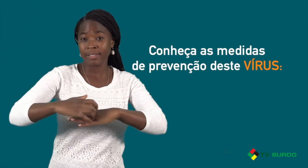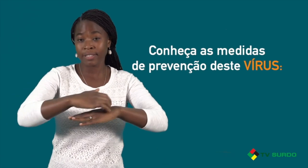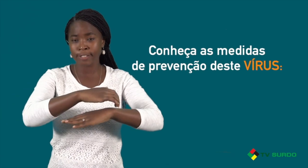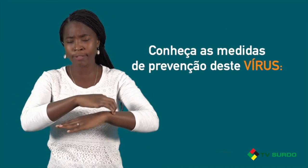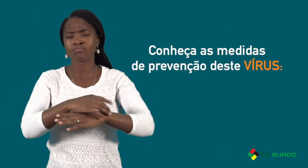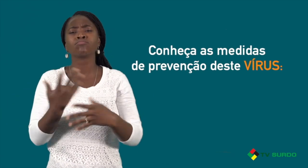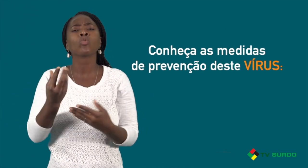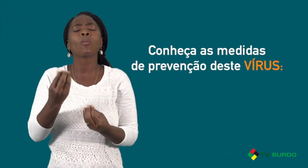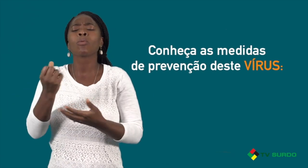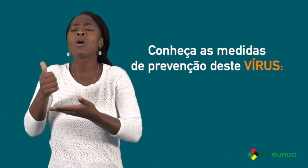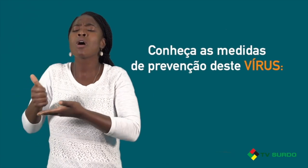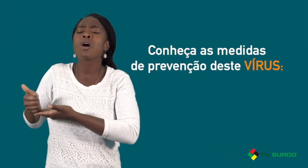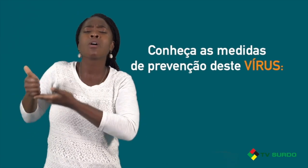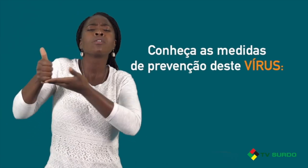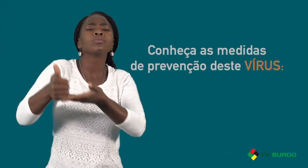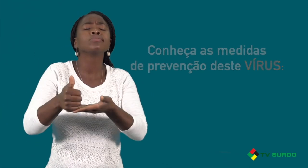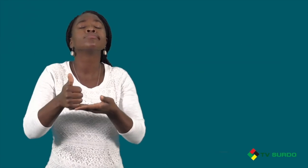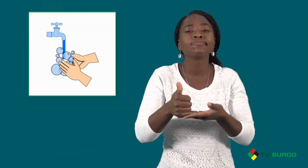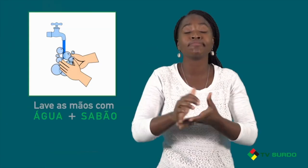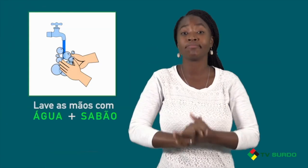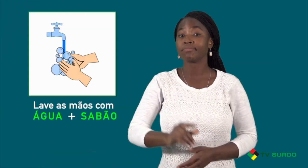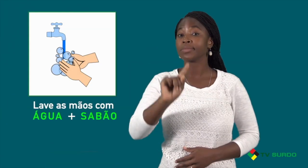Primeiro apoio. Primeira regra.